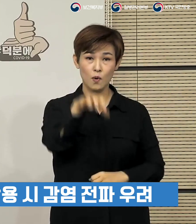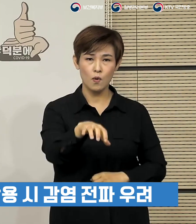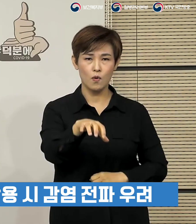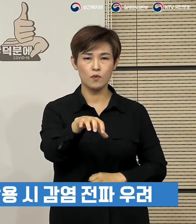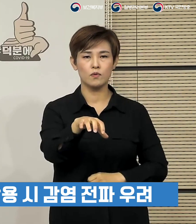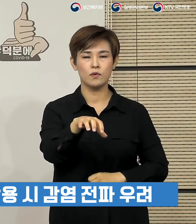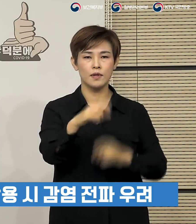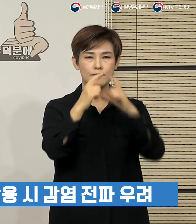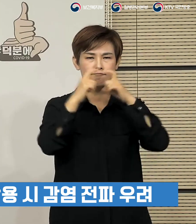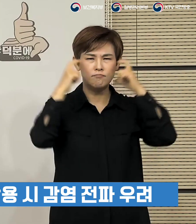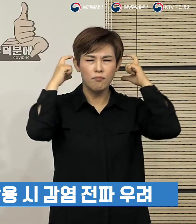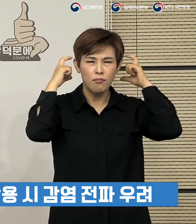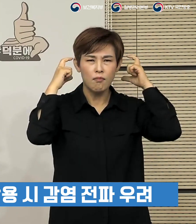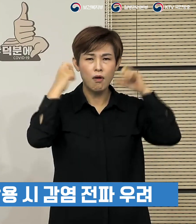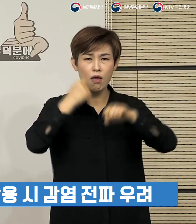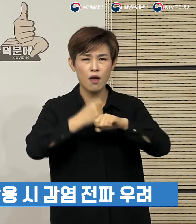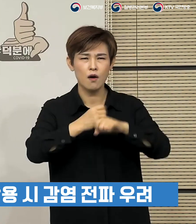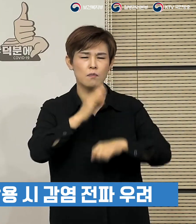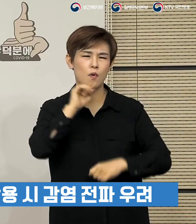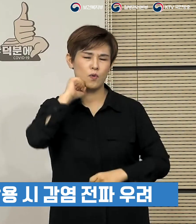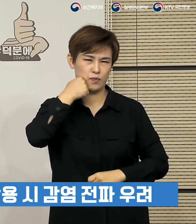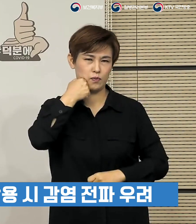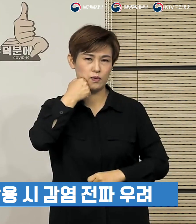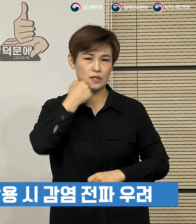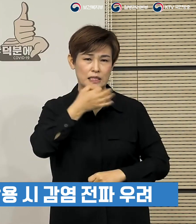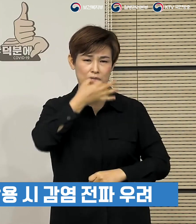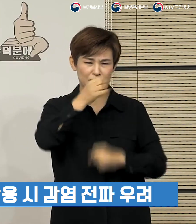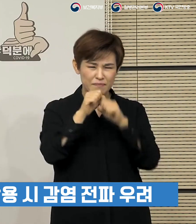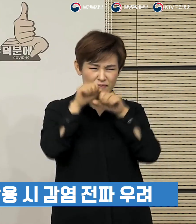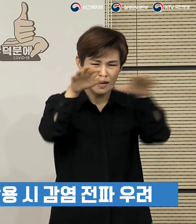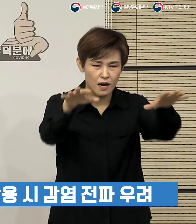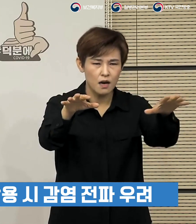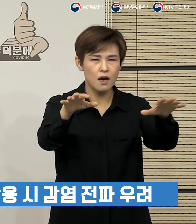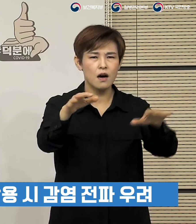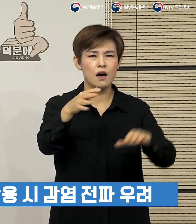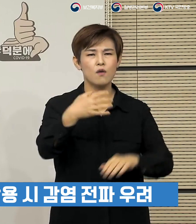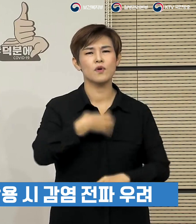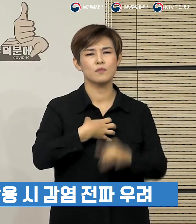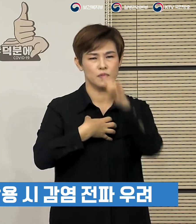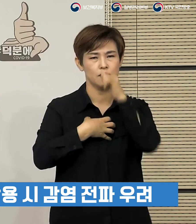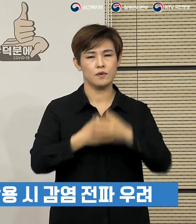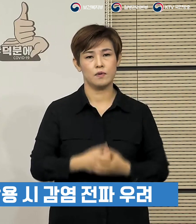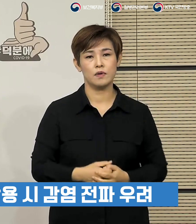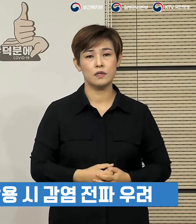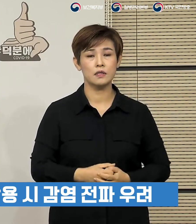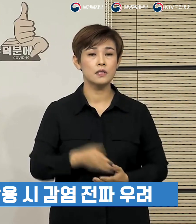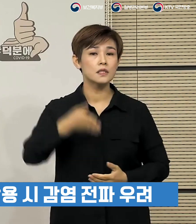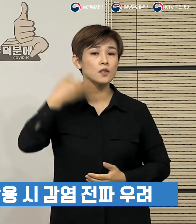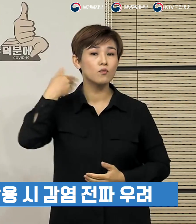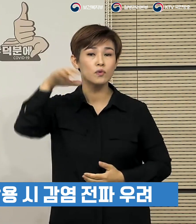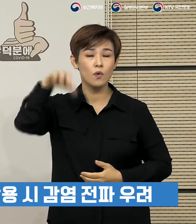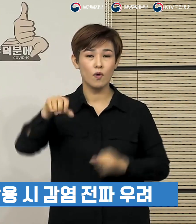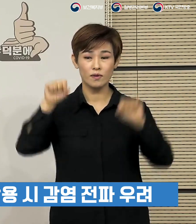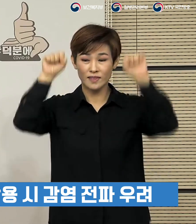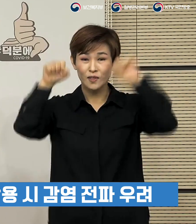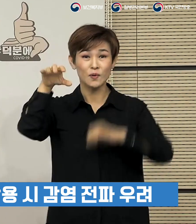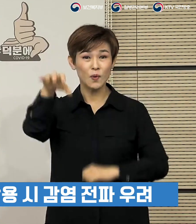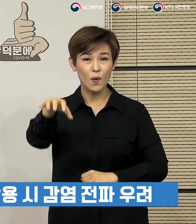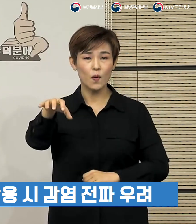마스크 착용이 쉽지 않고 침방울이 전파되기 쉬운 환경입니다. 의정부의 헬스장에서는